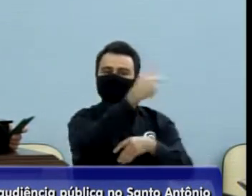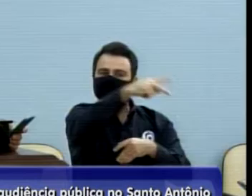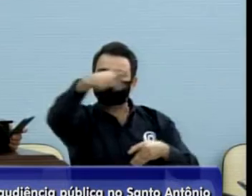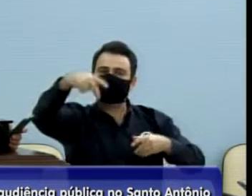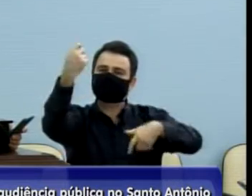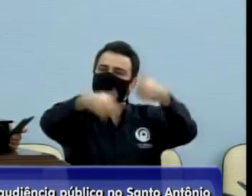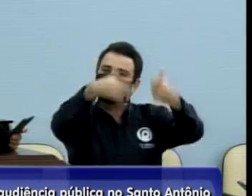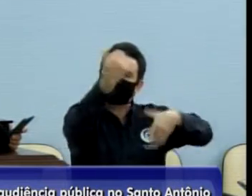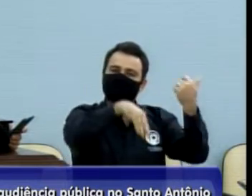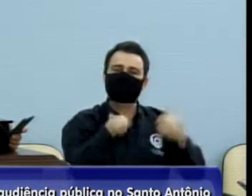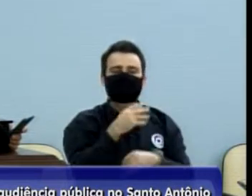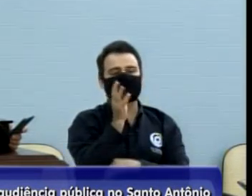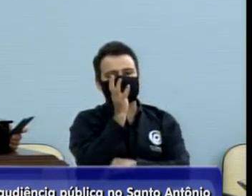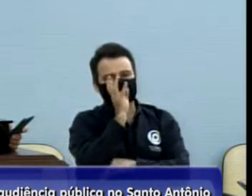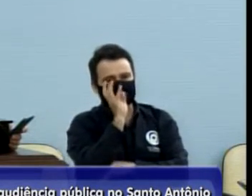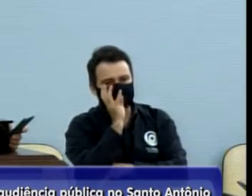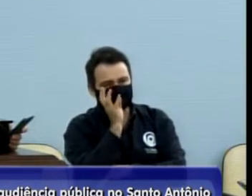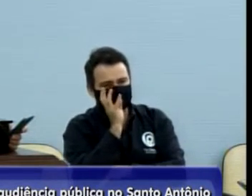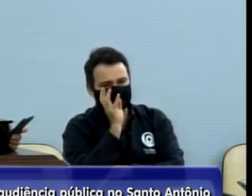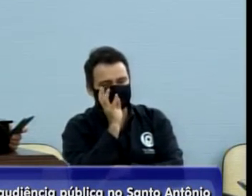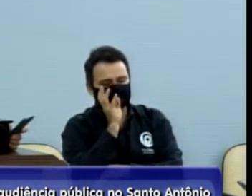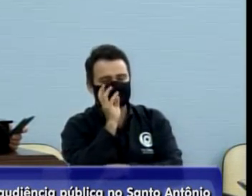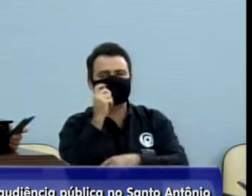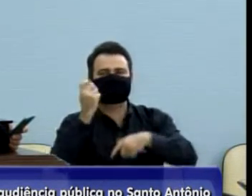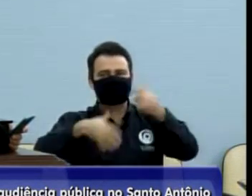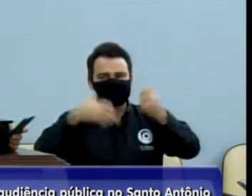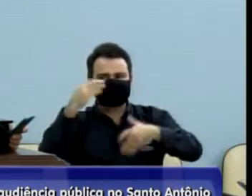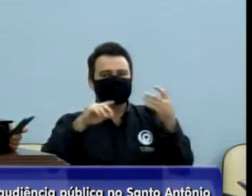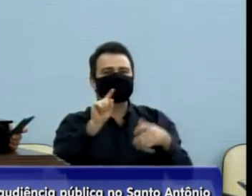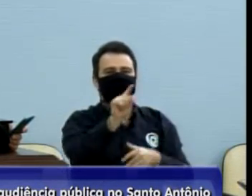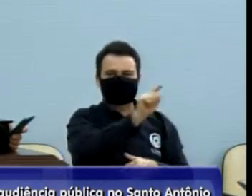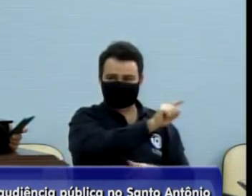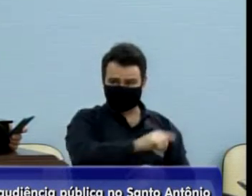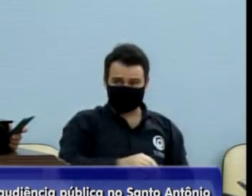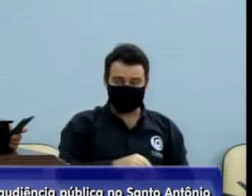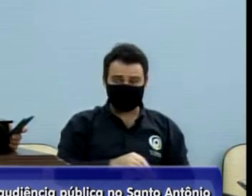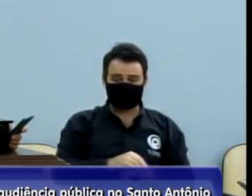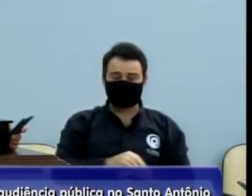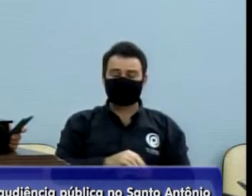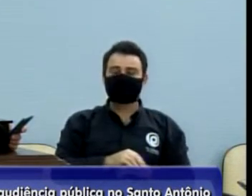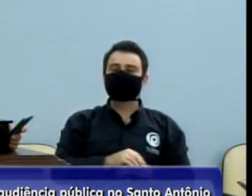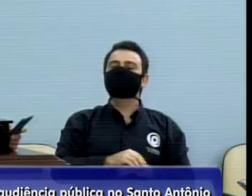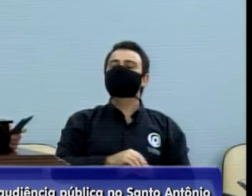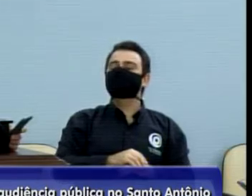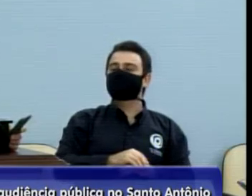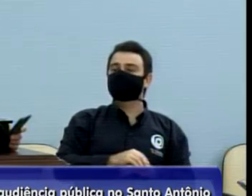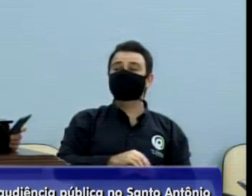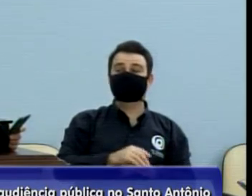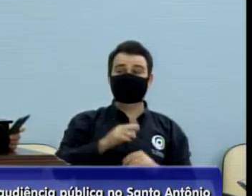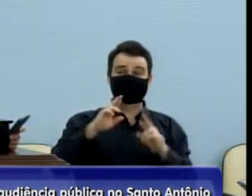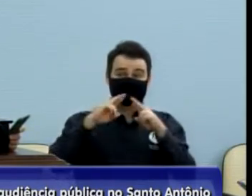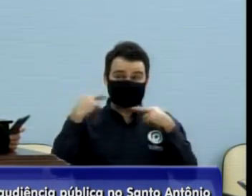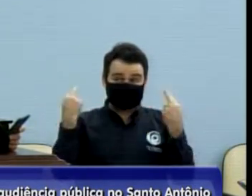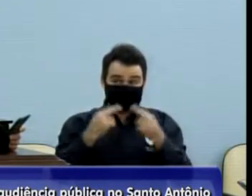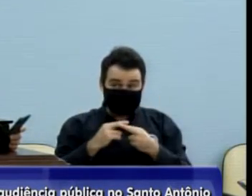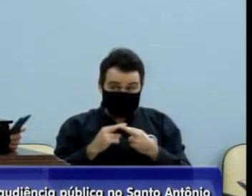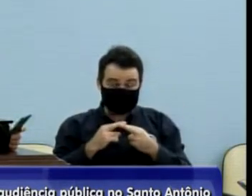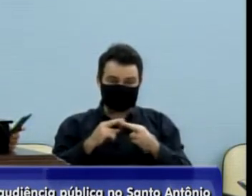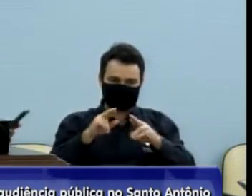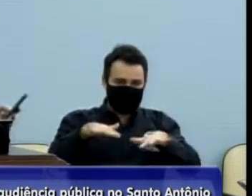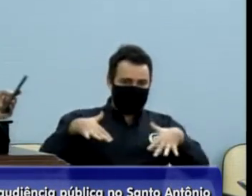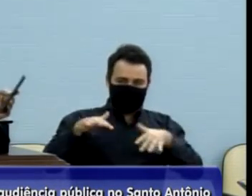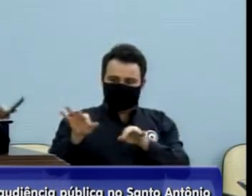escutar, esse ouvir. Quero dizer que quando a gente faz uma audiência, vereador Peixão, ela é trabalhosa, eu